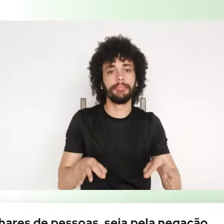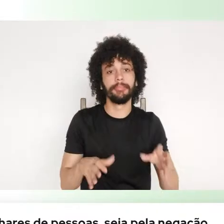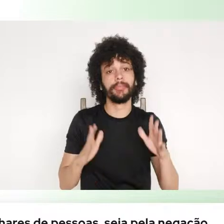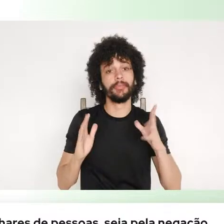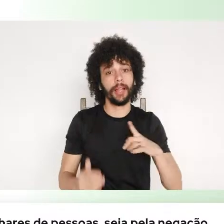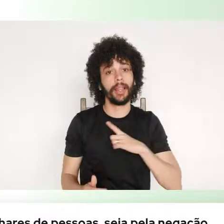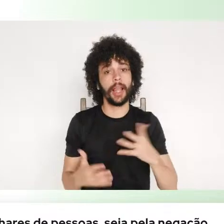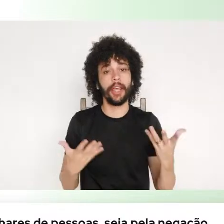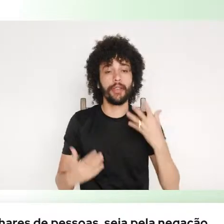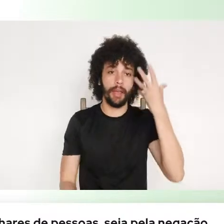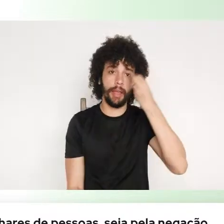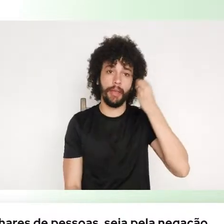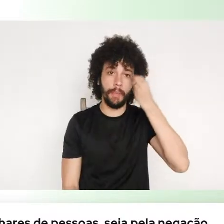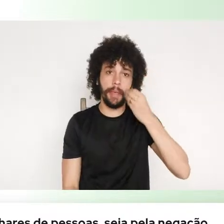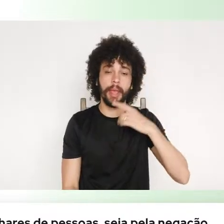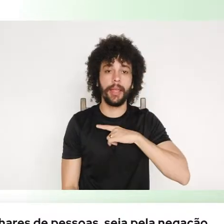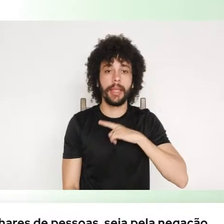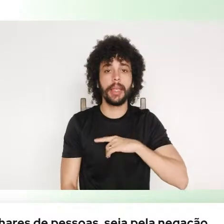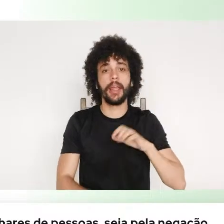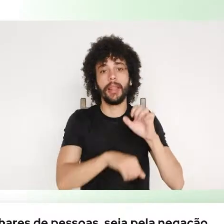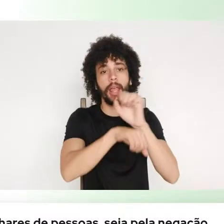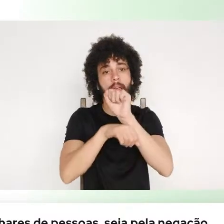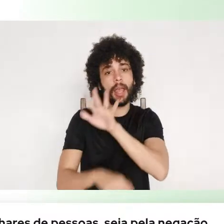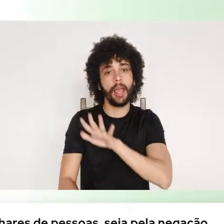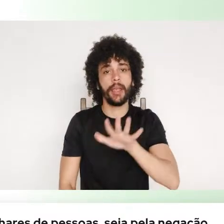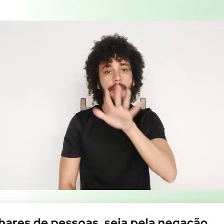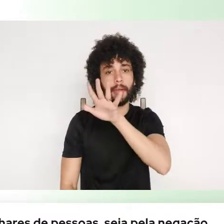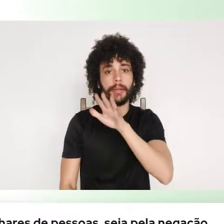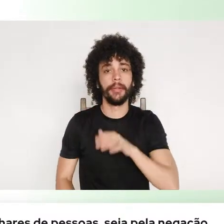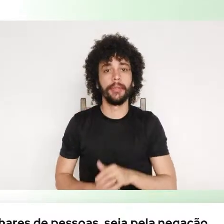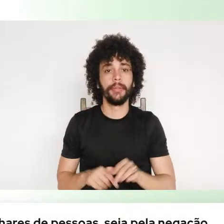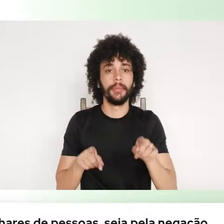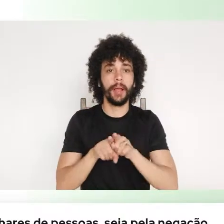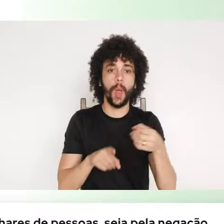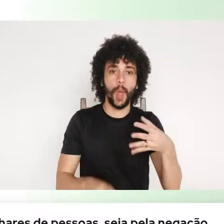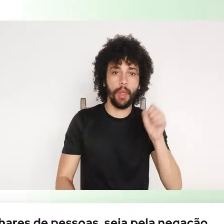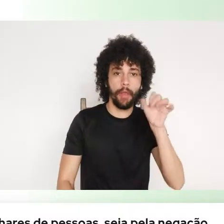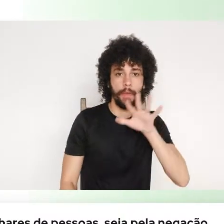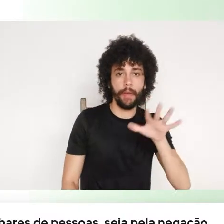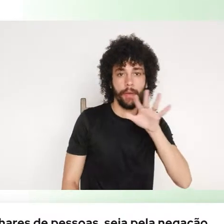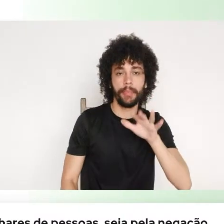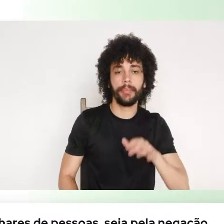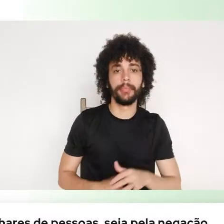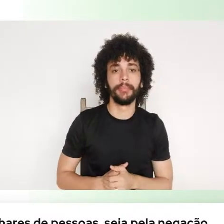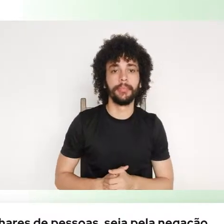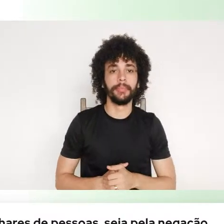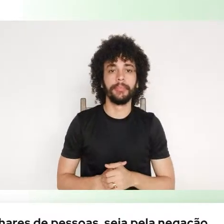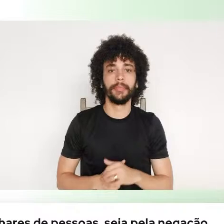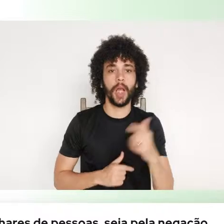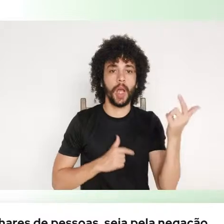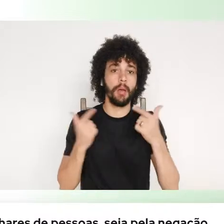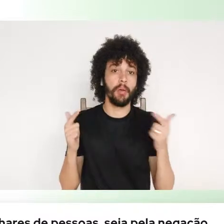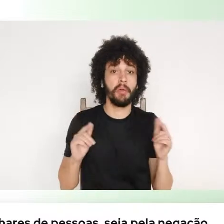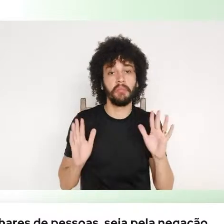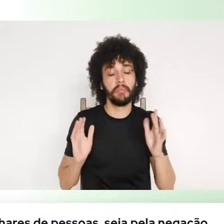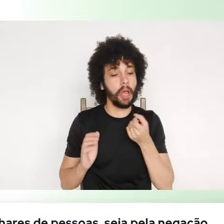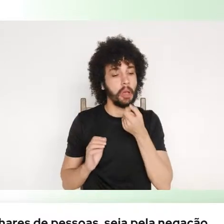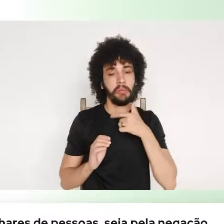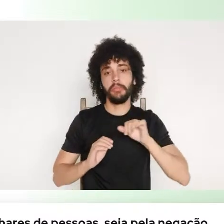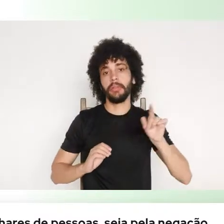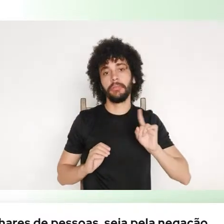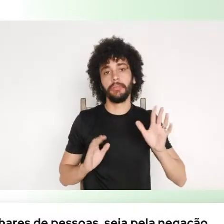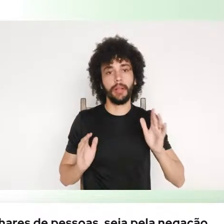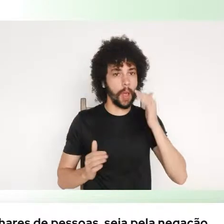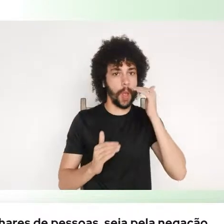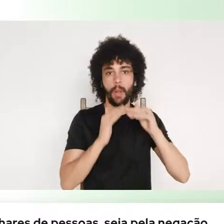experiências da Europa com a nova Europa, outros acho que não, que